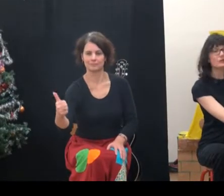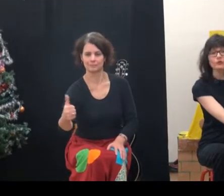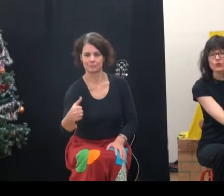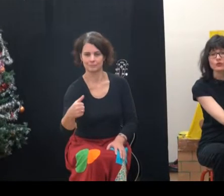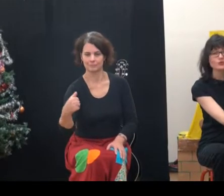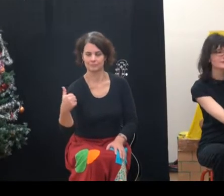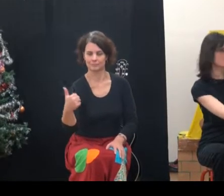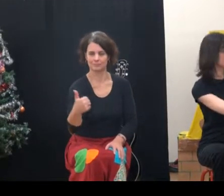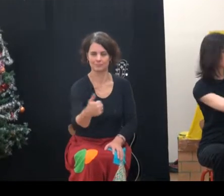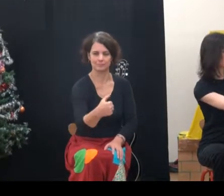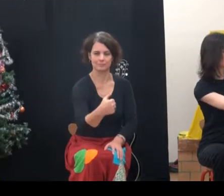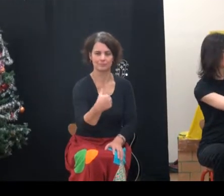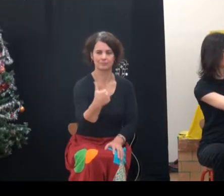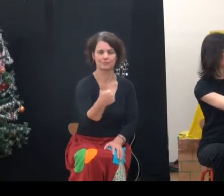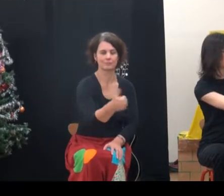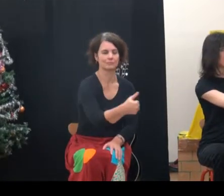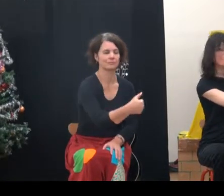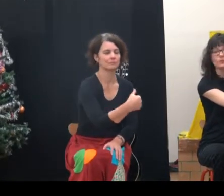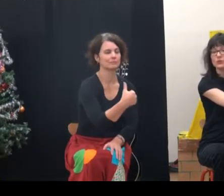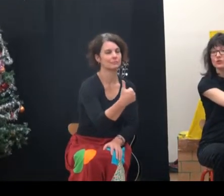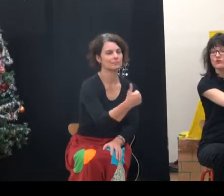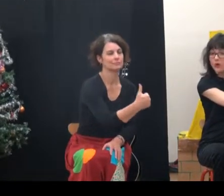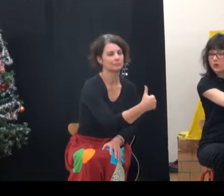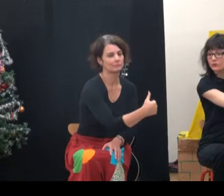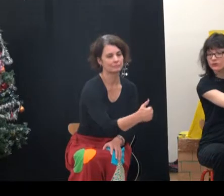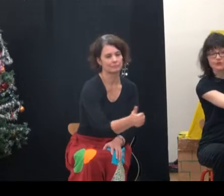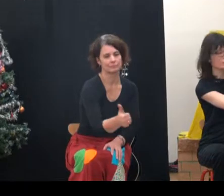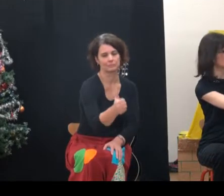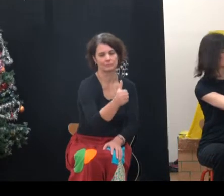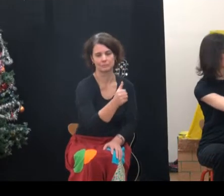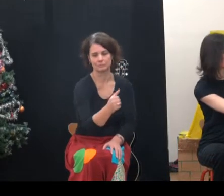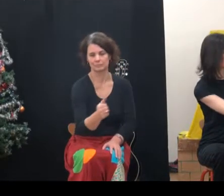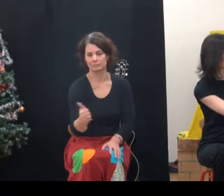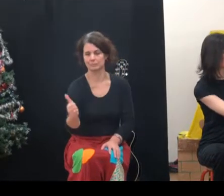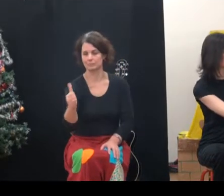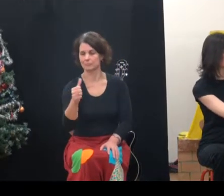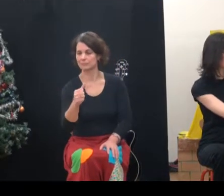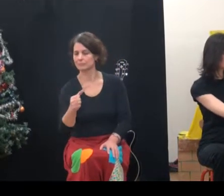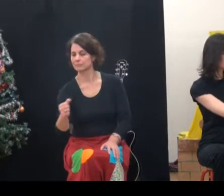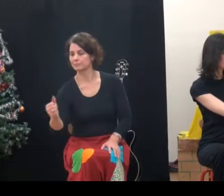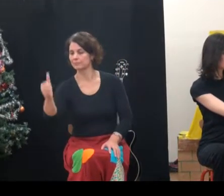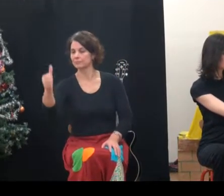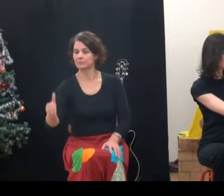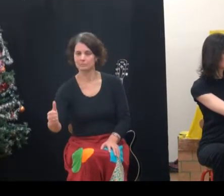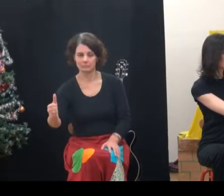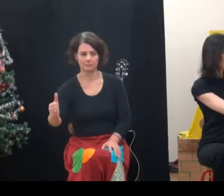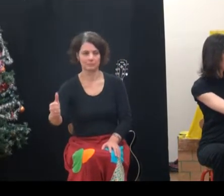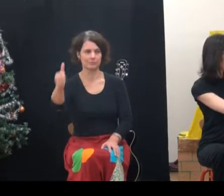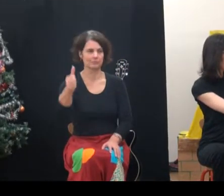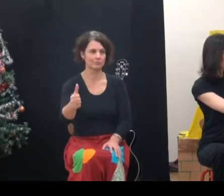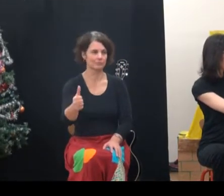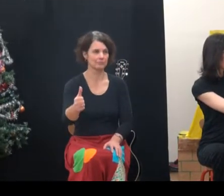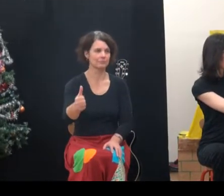Il tourne dans un sens ! Et puis, dans l'autre sens ! Il saute !